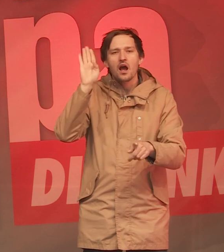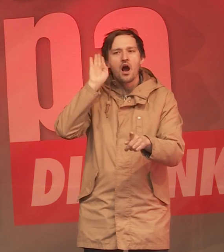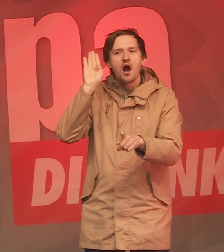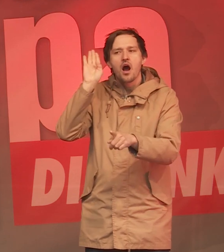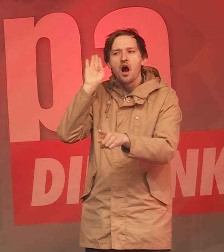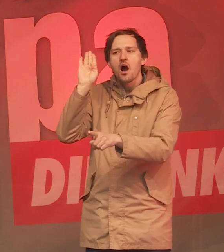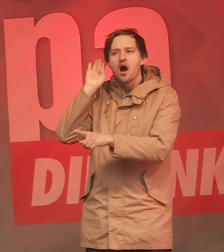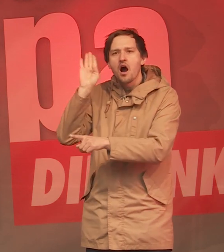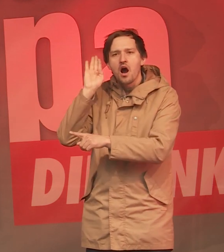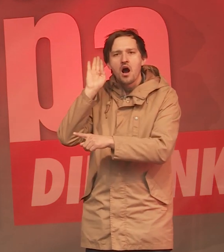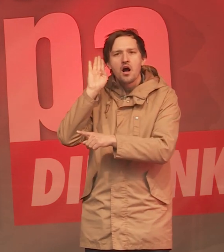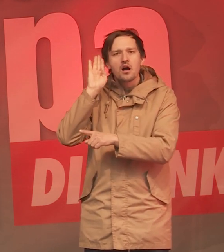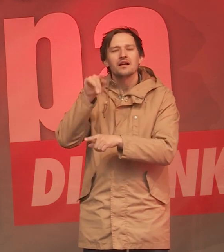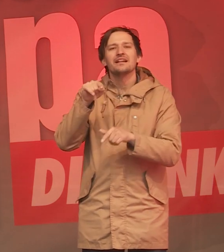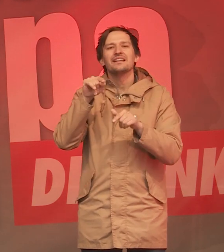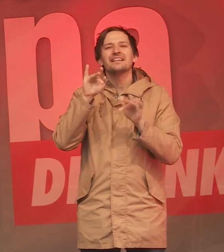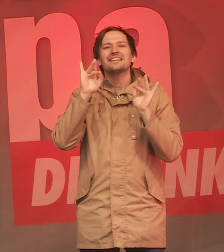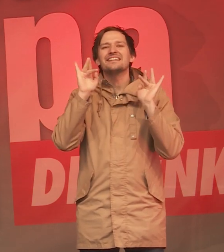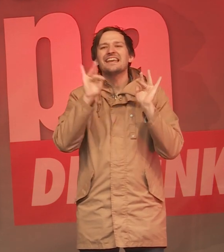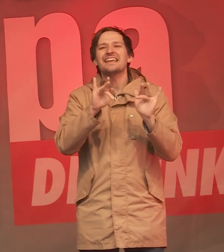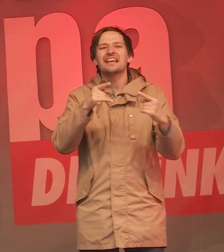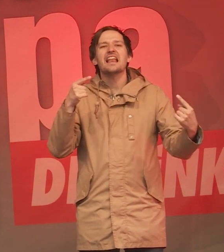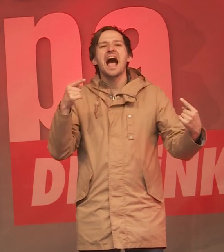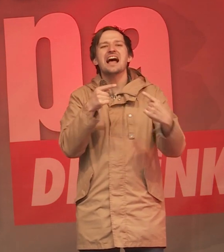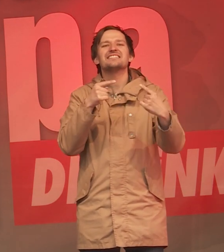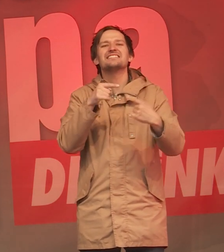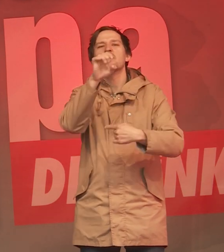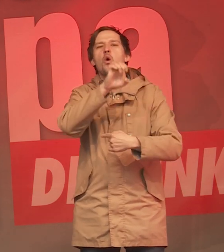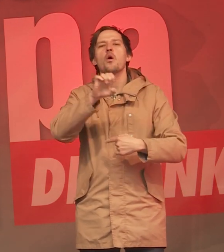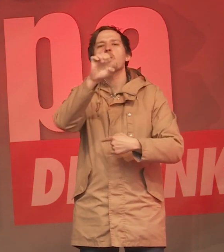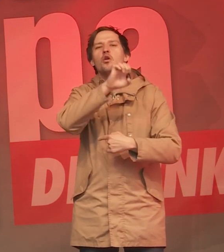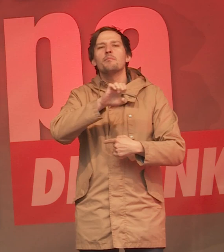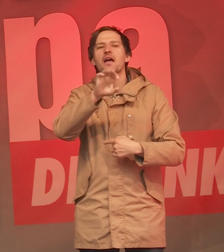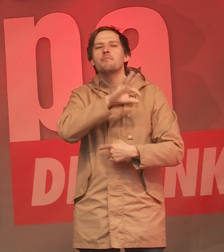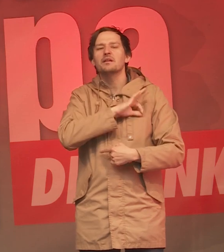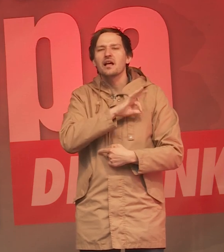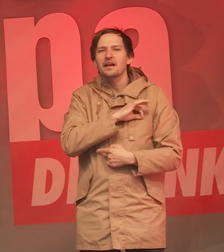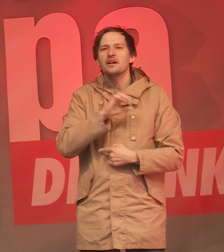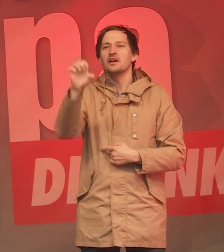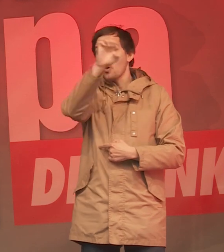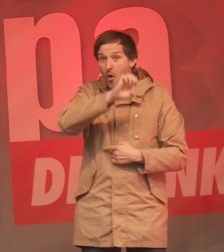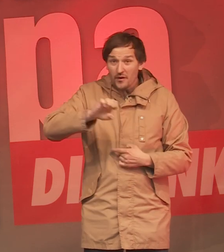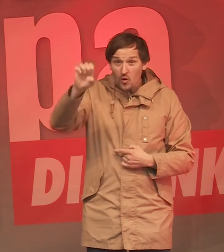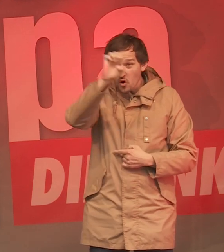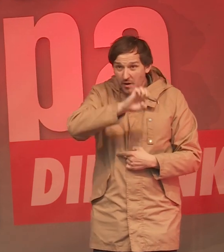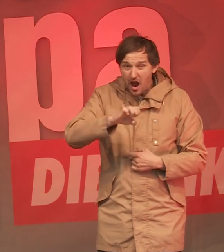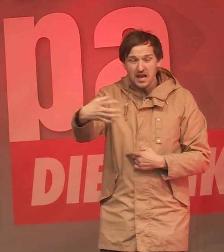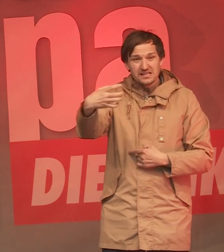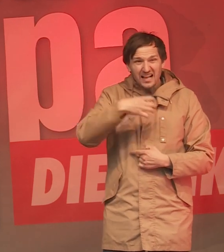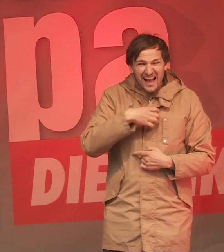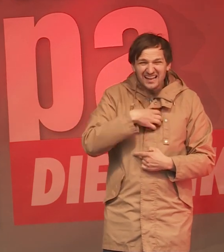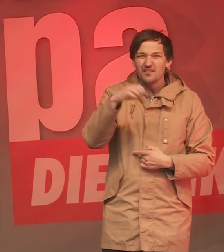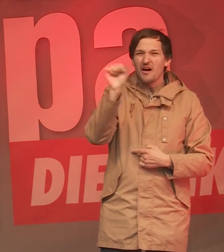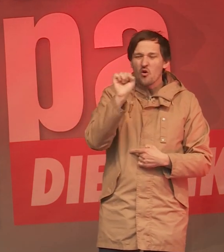Wahlkampf machen gegen die Antieuropäer, dann muss man doch auch deutlich sagen, Europa ist nicht deshalb krank,